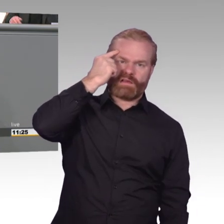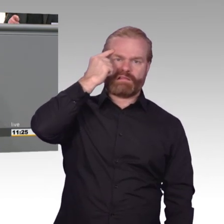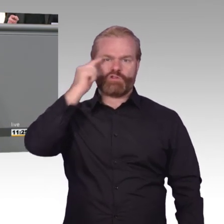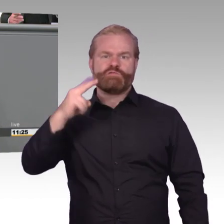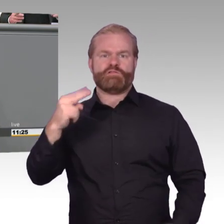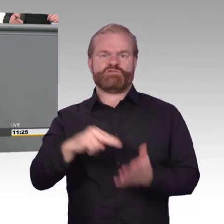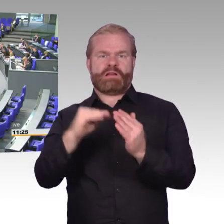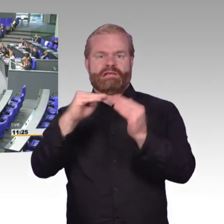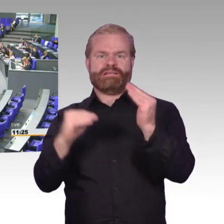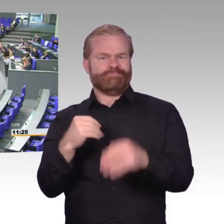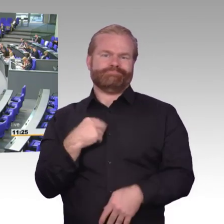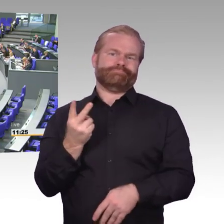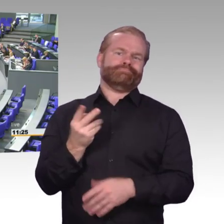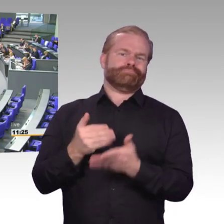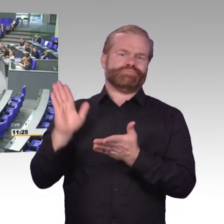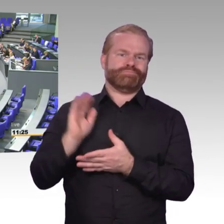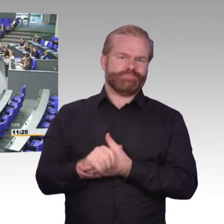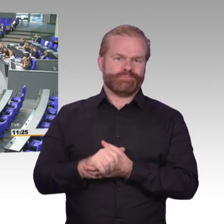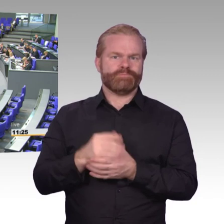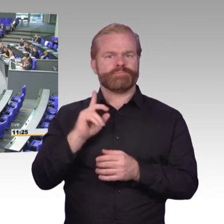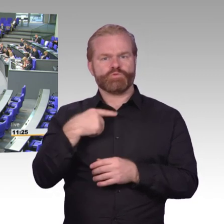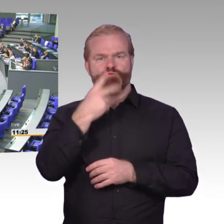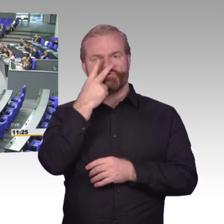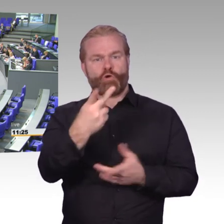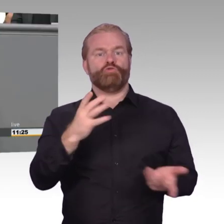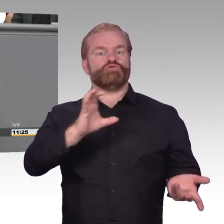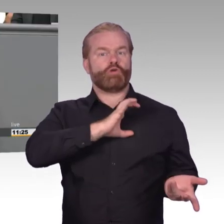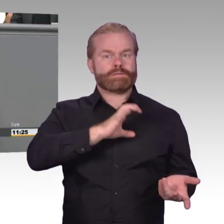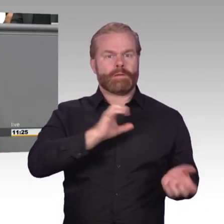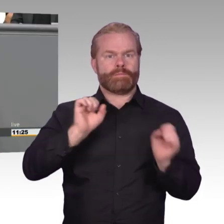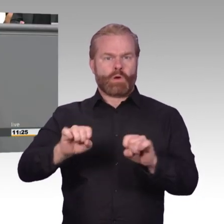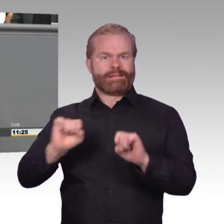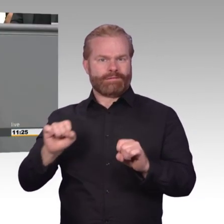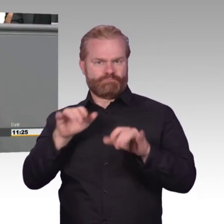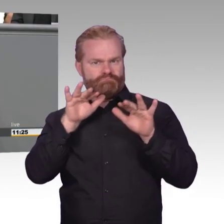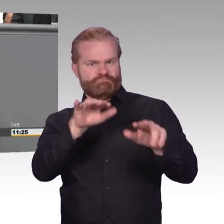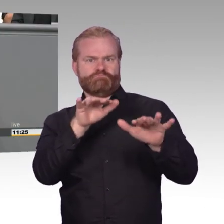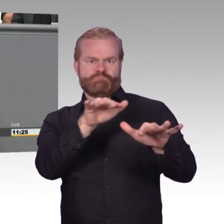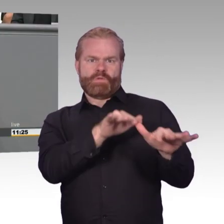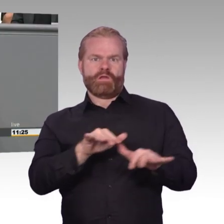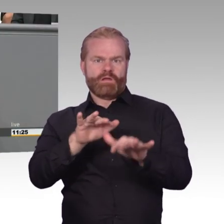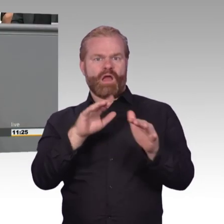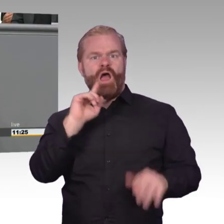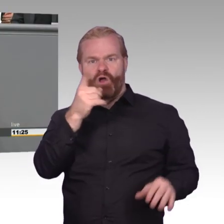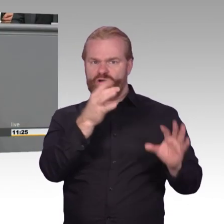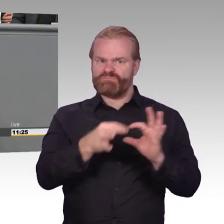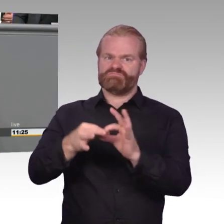Doch der Bürger muss nicht nur vor den Kriminellen beschützt werden. Leider graf der Staat mehr und mehr in die Freiheitsrechte und die digitale